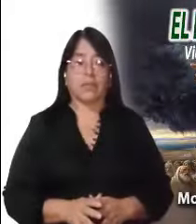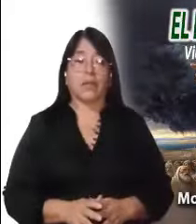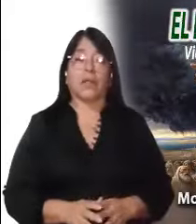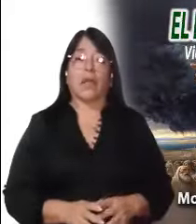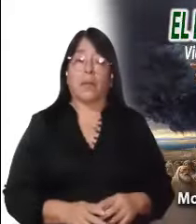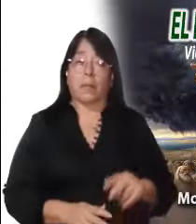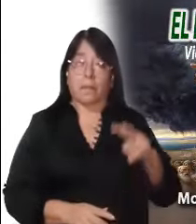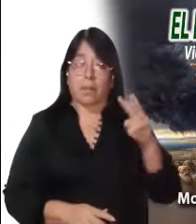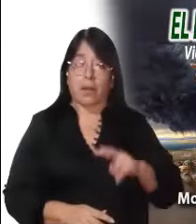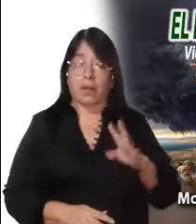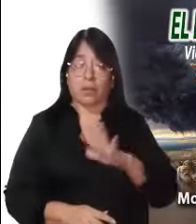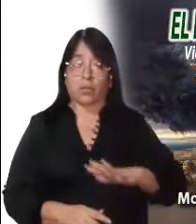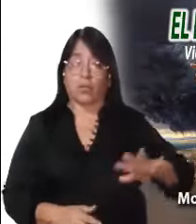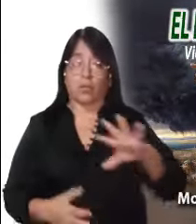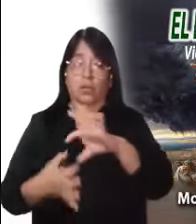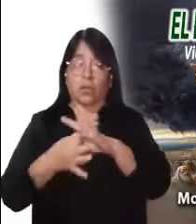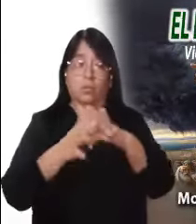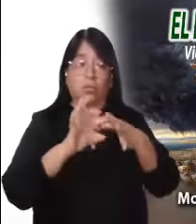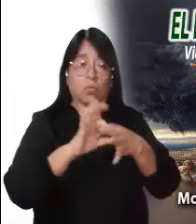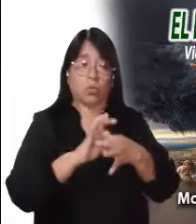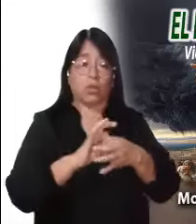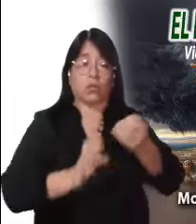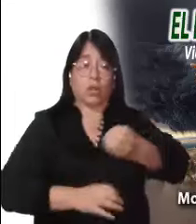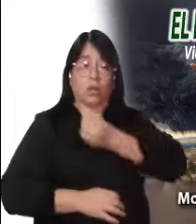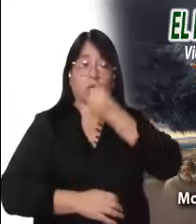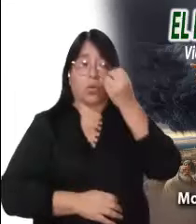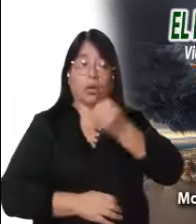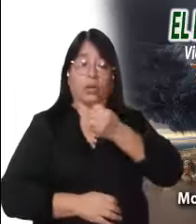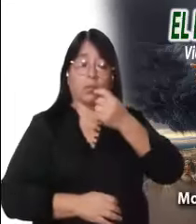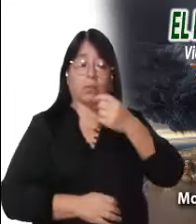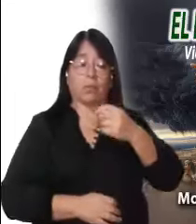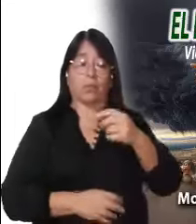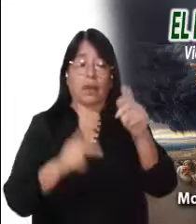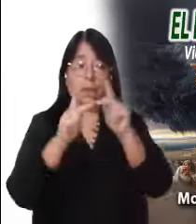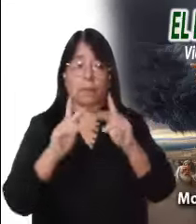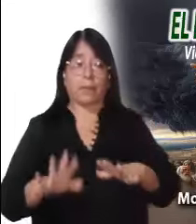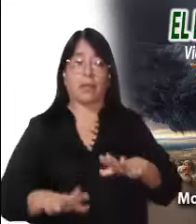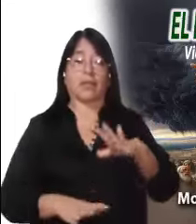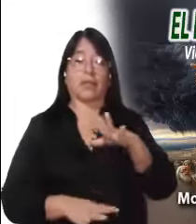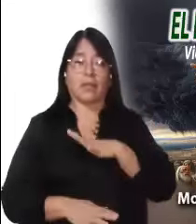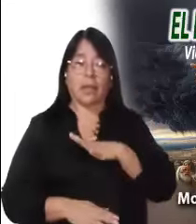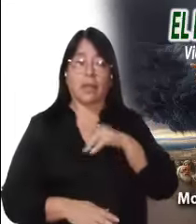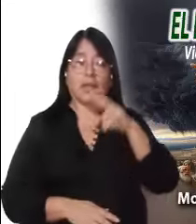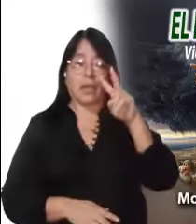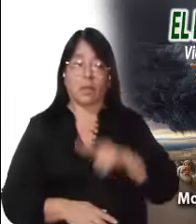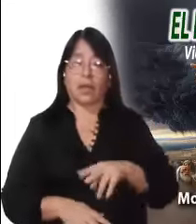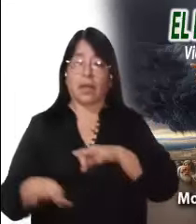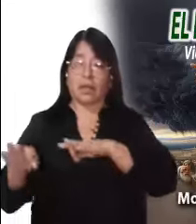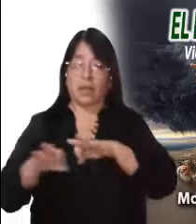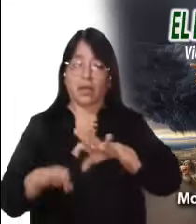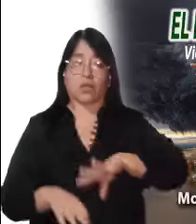Fuertemente oremos por la paz. Fuertemente trabajemos por la paz.